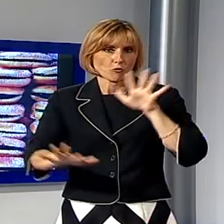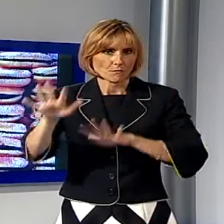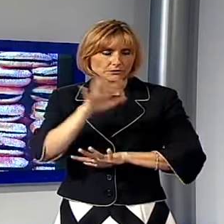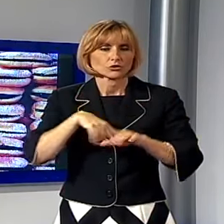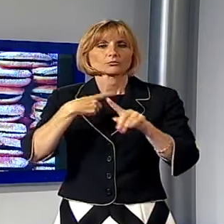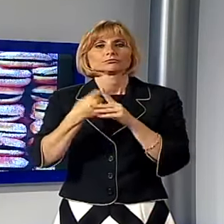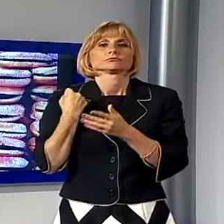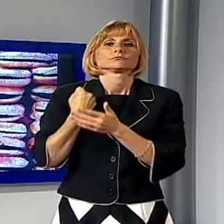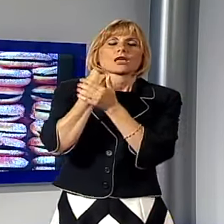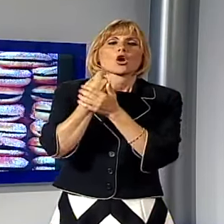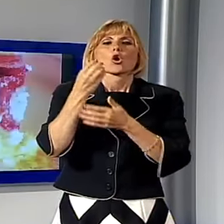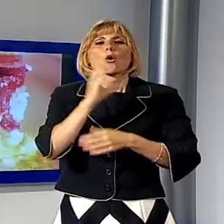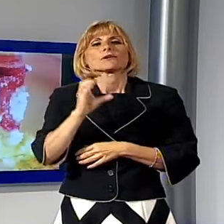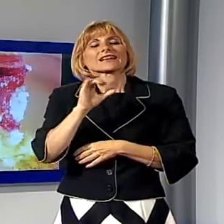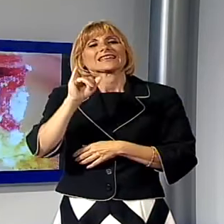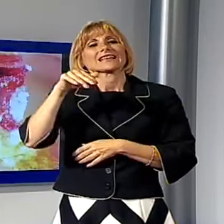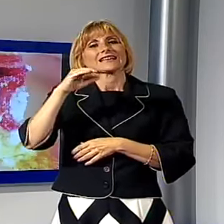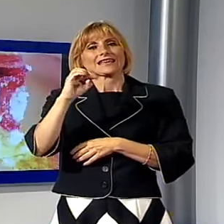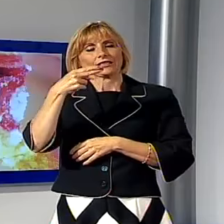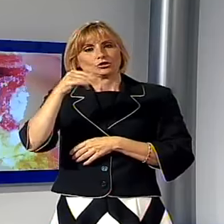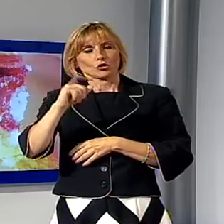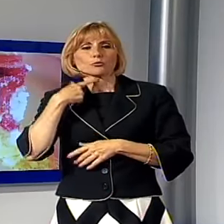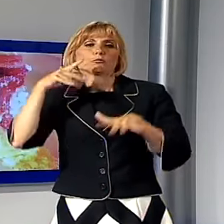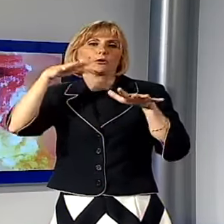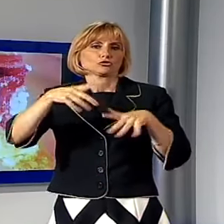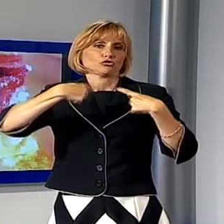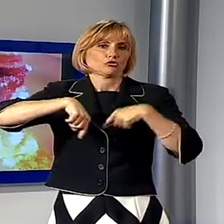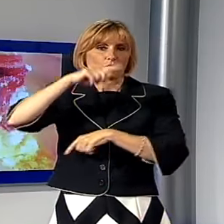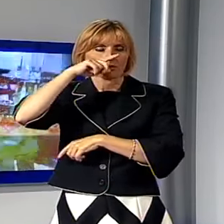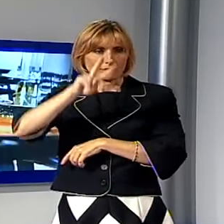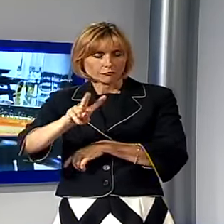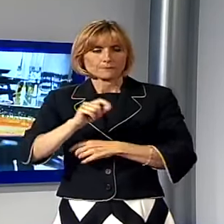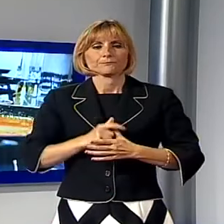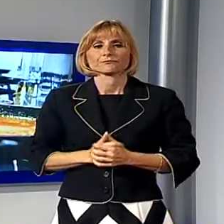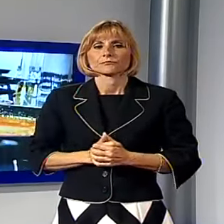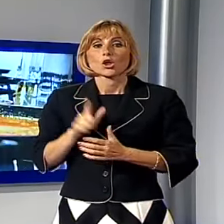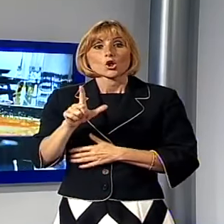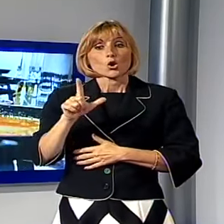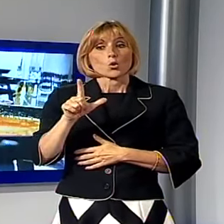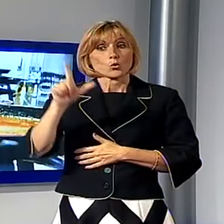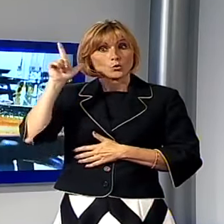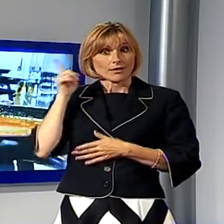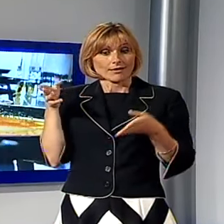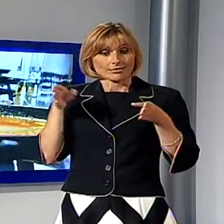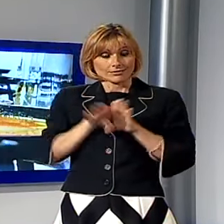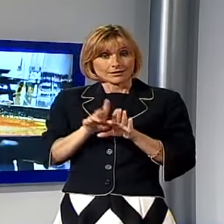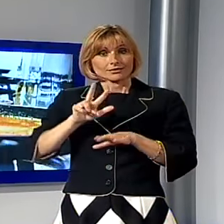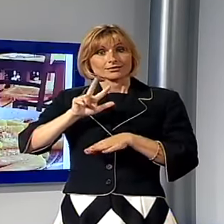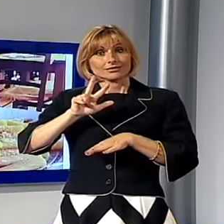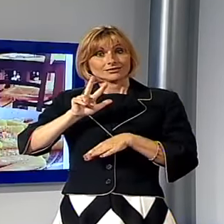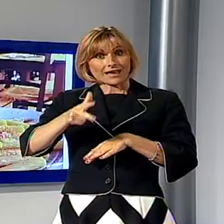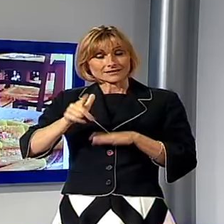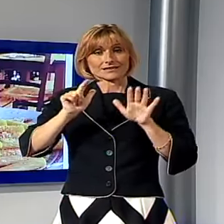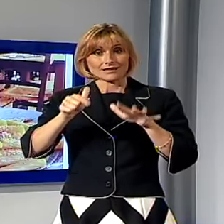cooperativa Linketto e lo studio Vasavi col patrocinio di Noi TV lunedì si è chiusa la terza settimana quella dedicata ai secondi piatti